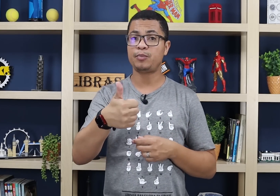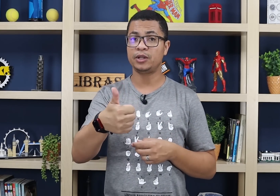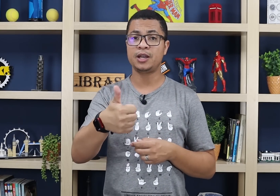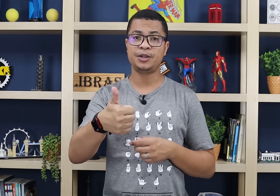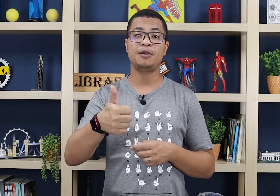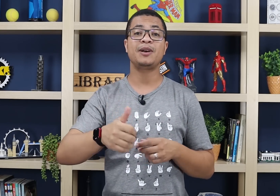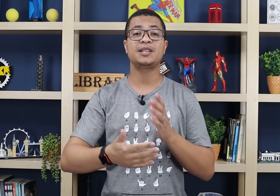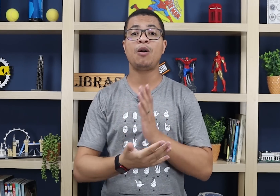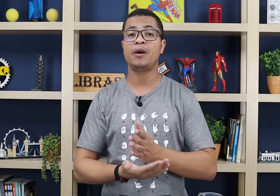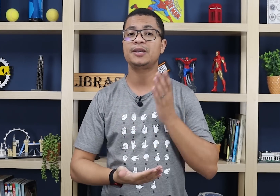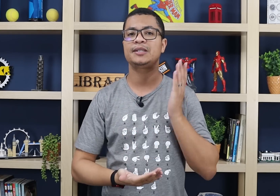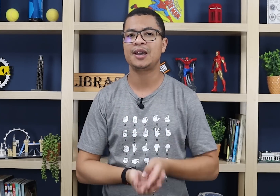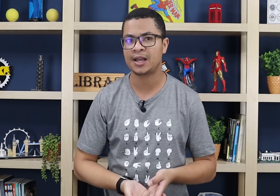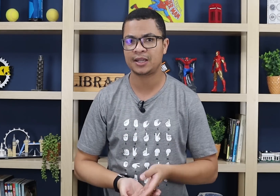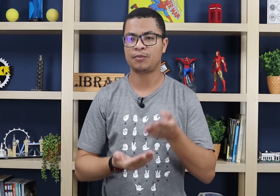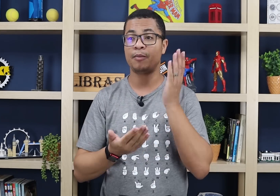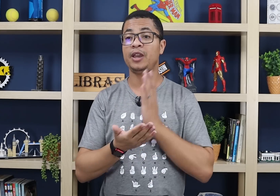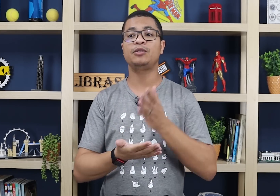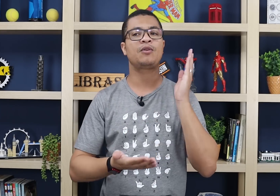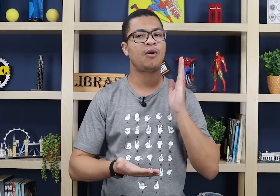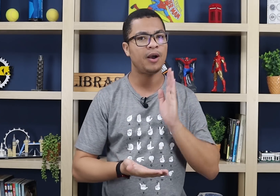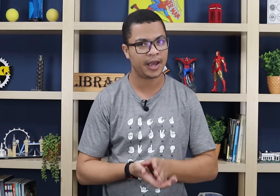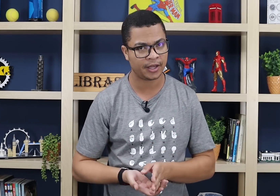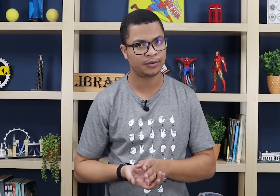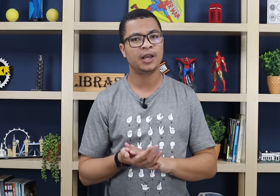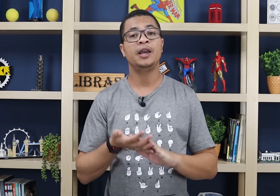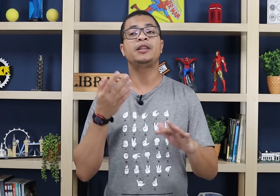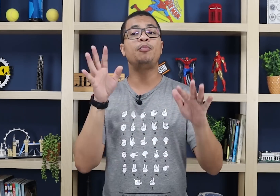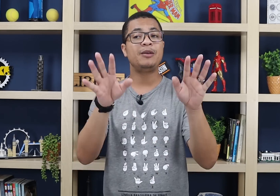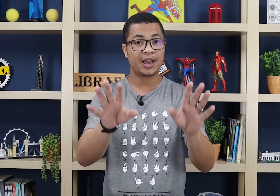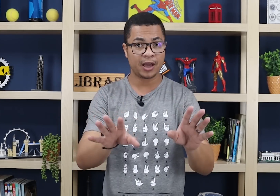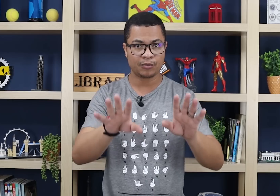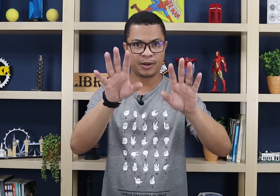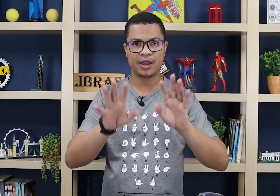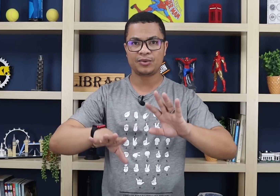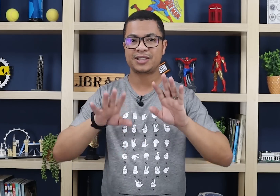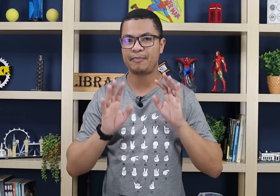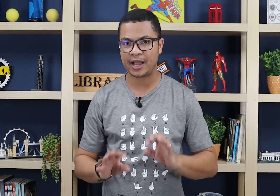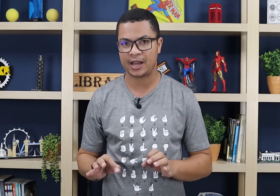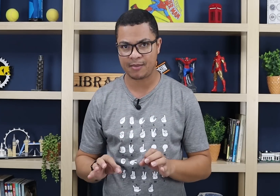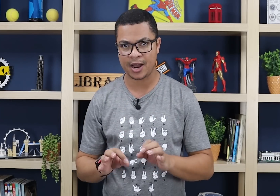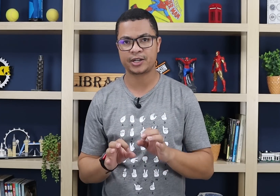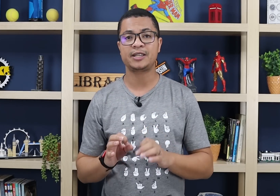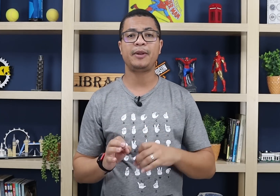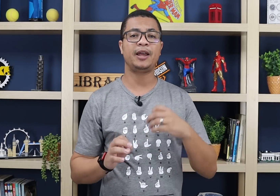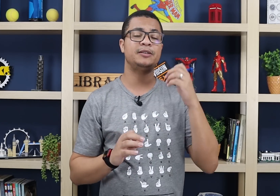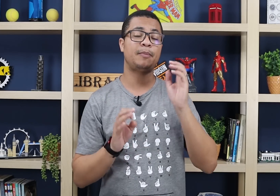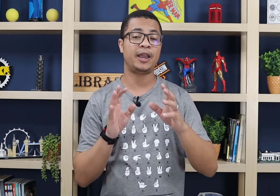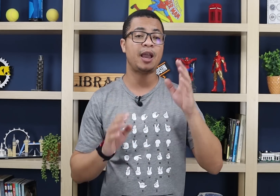importante, mas na hora exata, no momento correto. Então, primeiro, primeiro, não se apega à gramática, se apega em